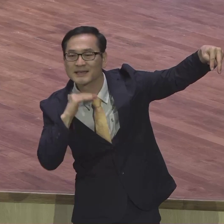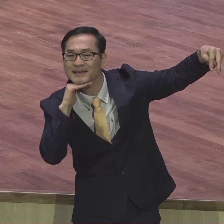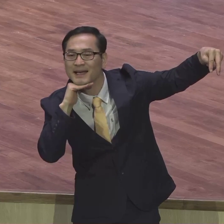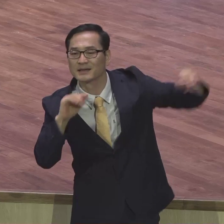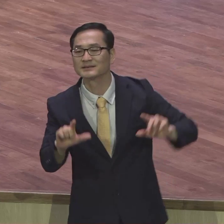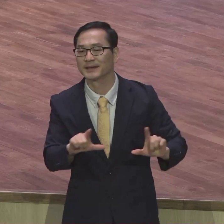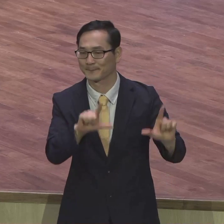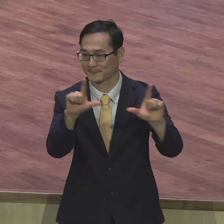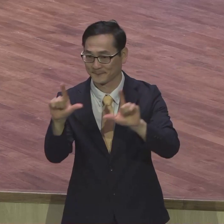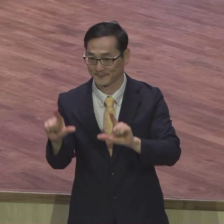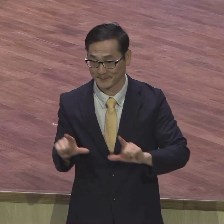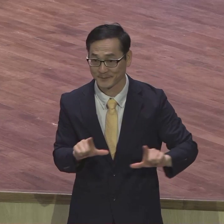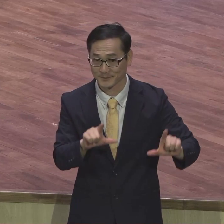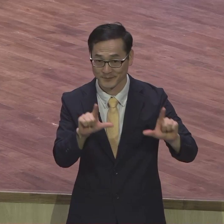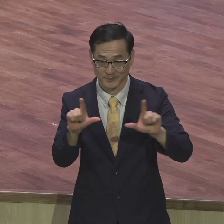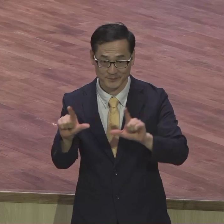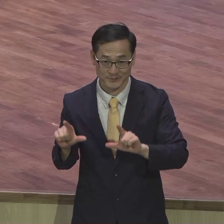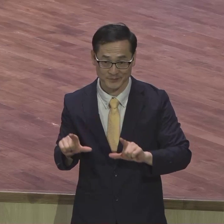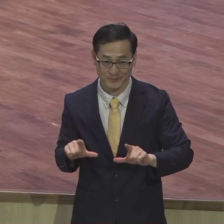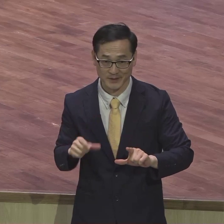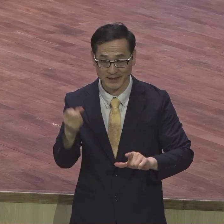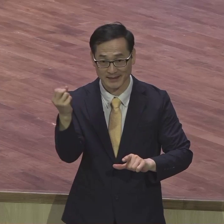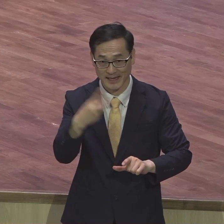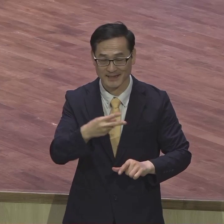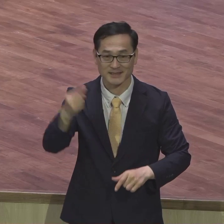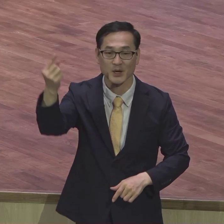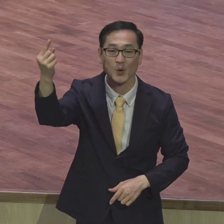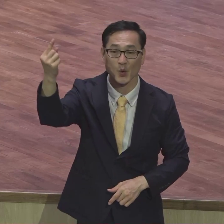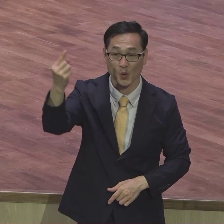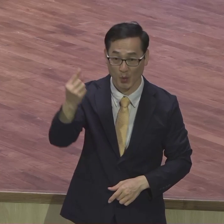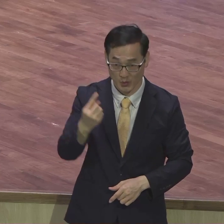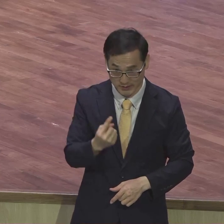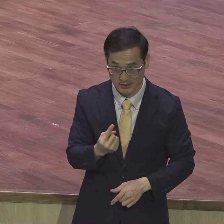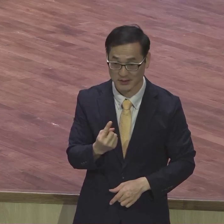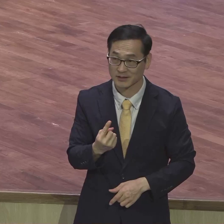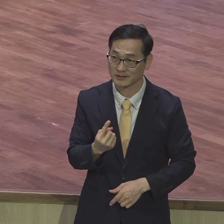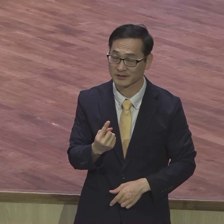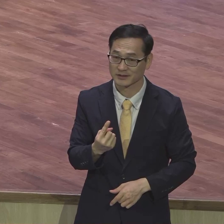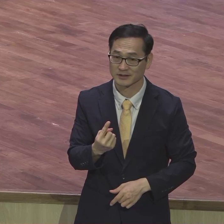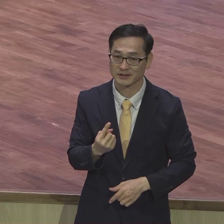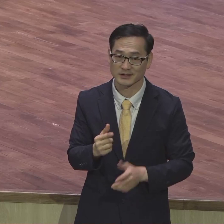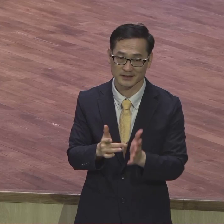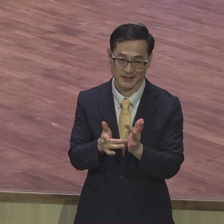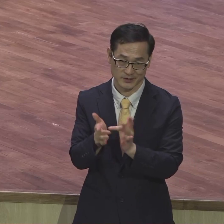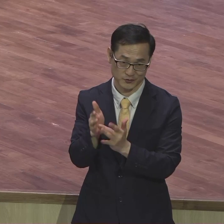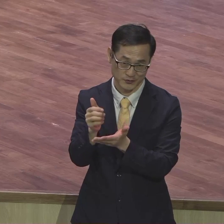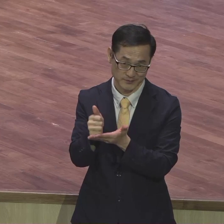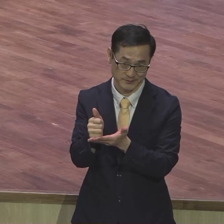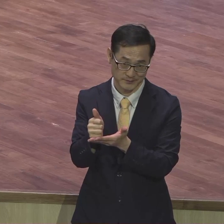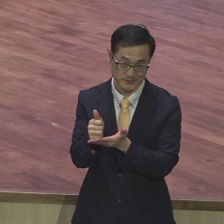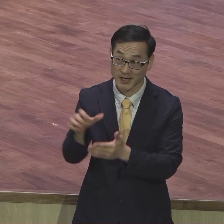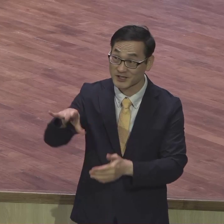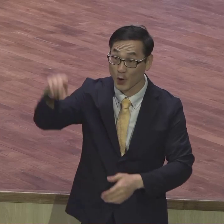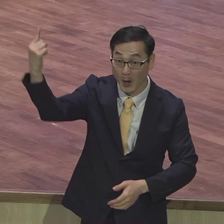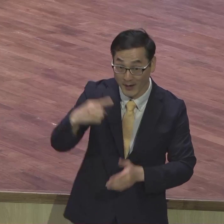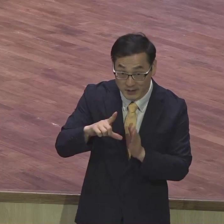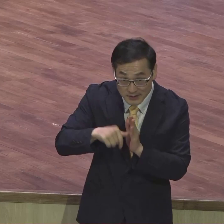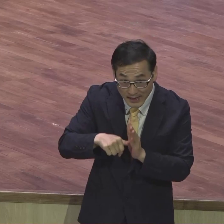제림하시는 예수 그리스도 초림하실 때 예수 그리스도는 구원주로 오셨어요 인류를